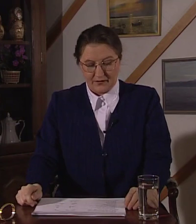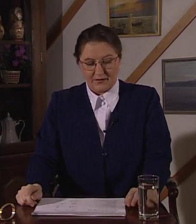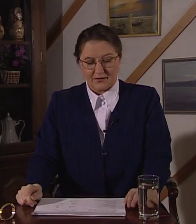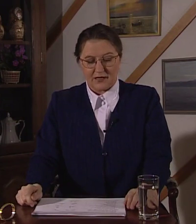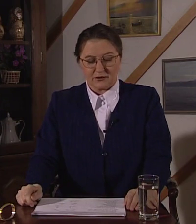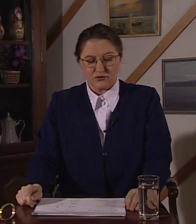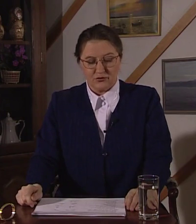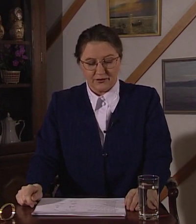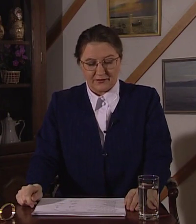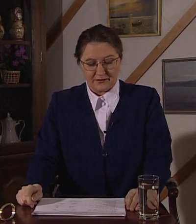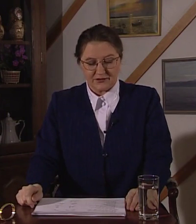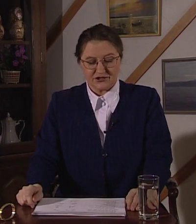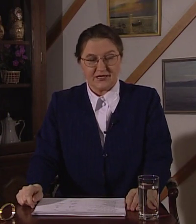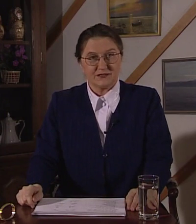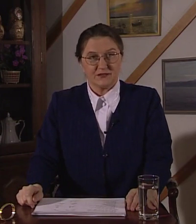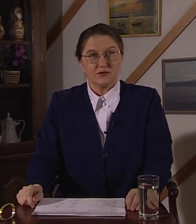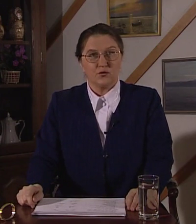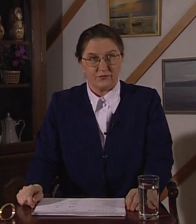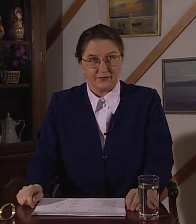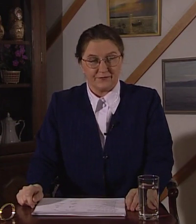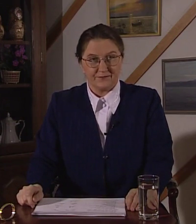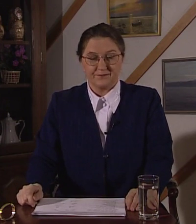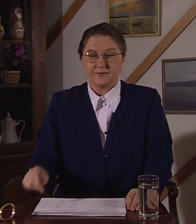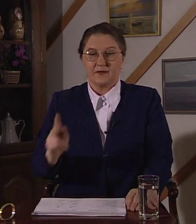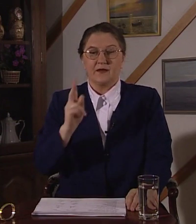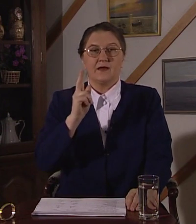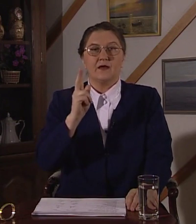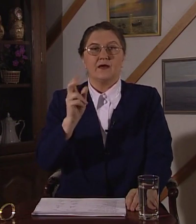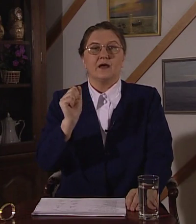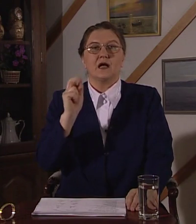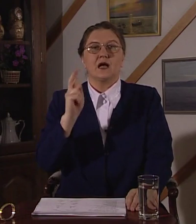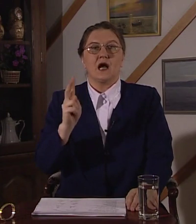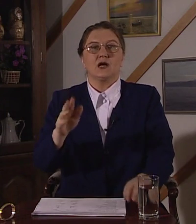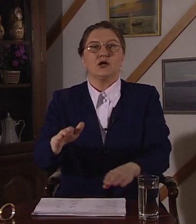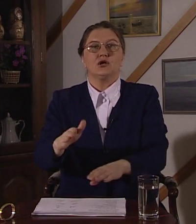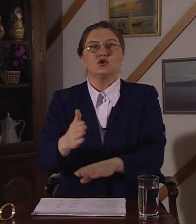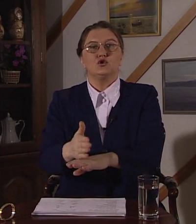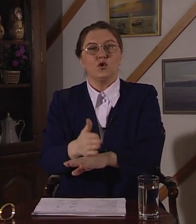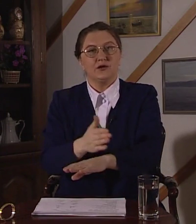Как долго ждать кофе? Как долго